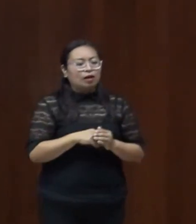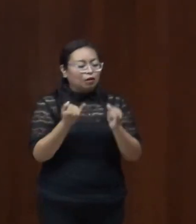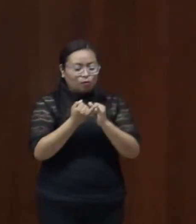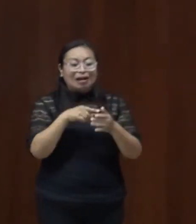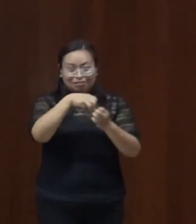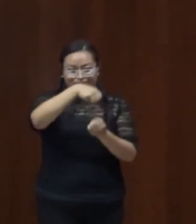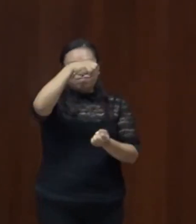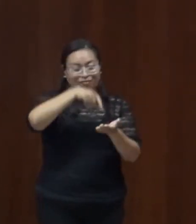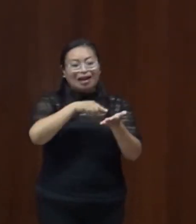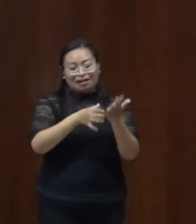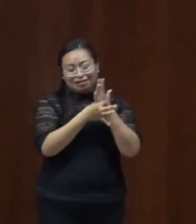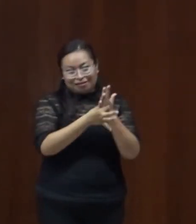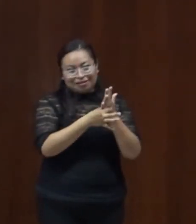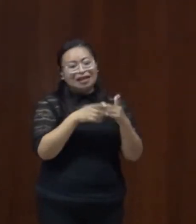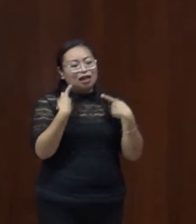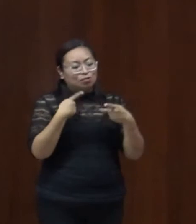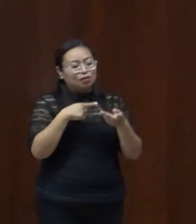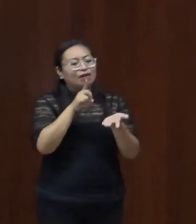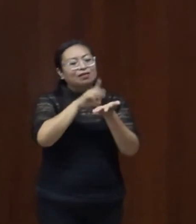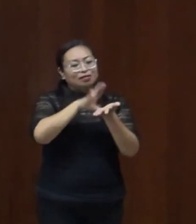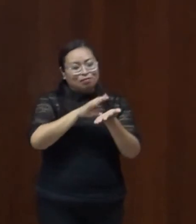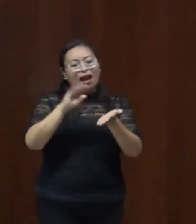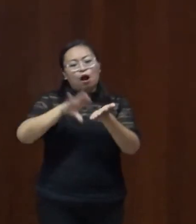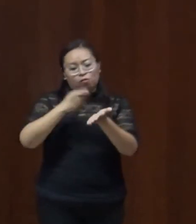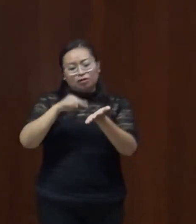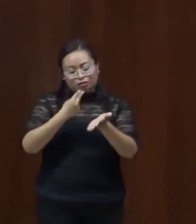establece la Convención de los Derechos de las Personas con Discapacidad.